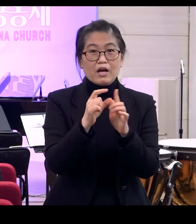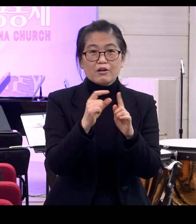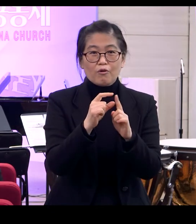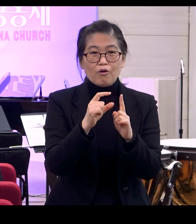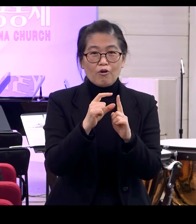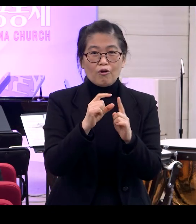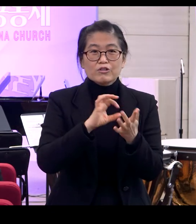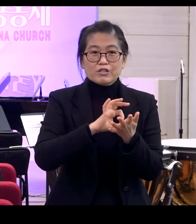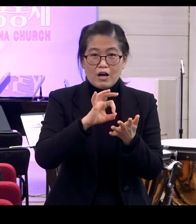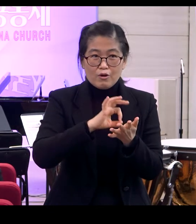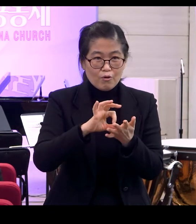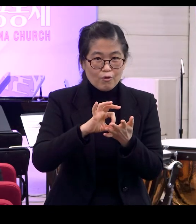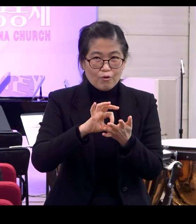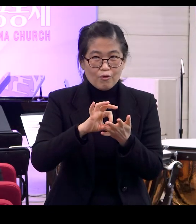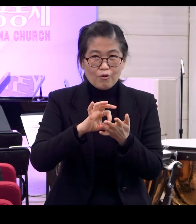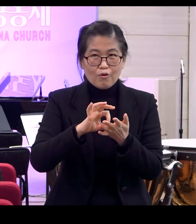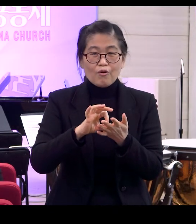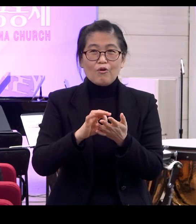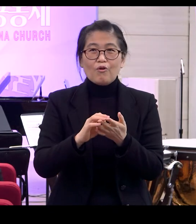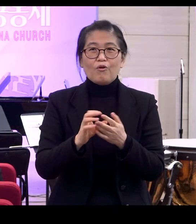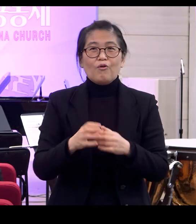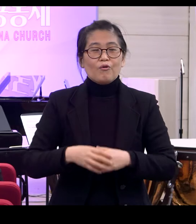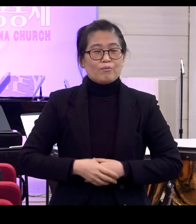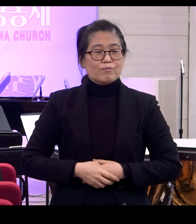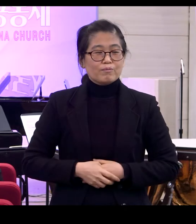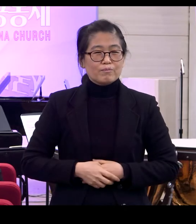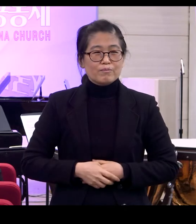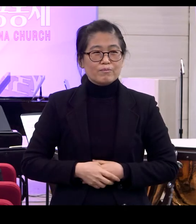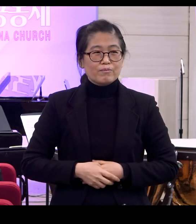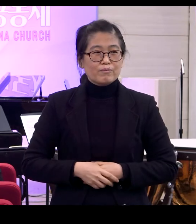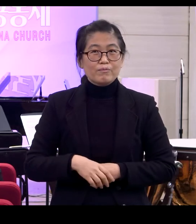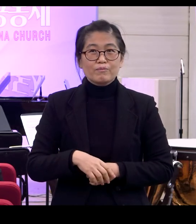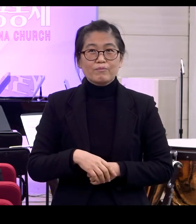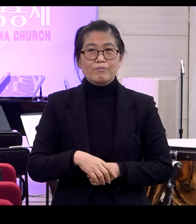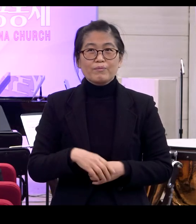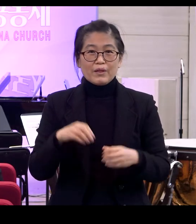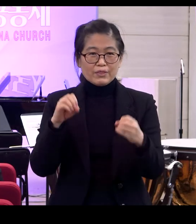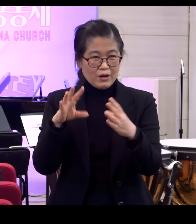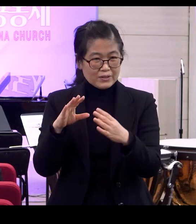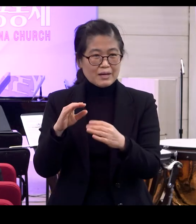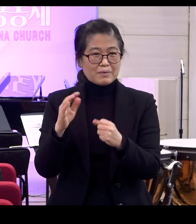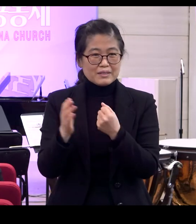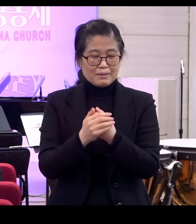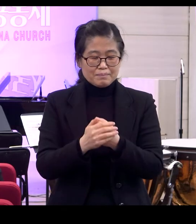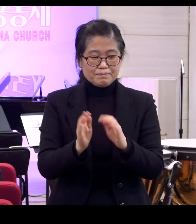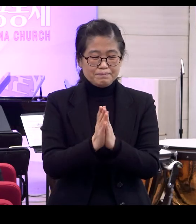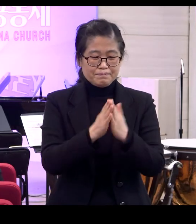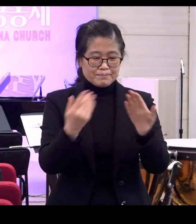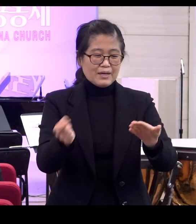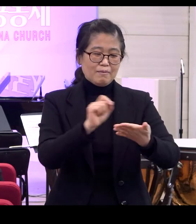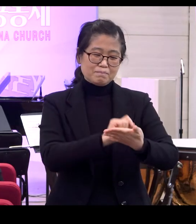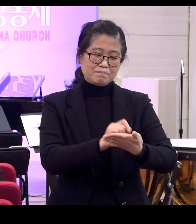그래서 제가 그냥 딱 이게 정답이니까 아예 노트 필기를 제가 했어요